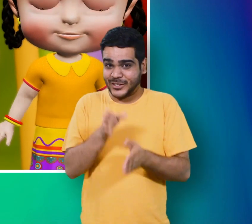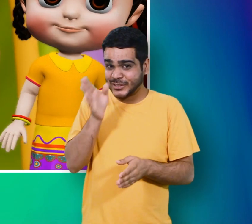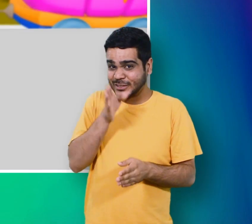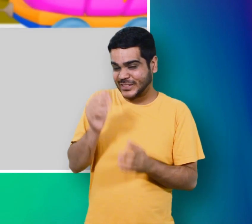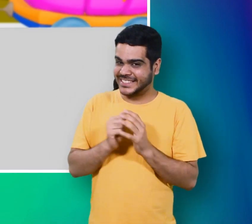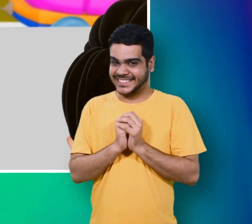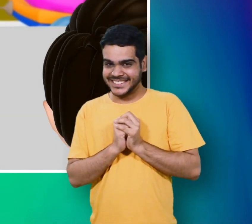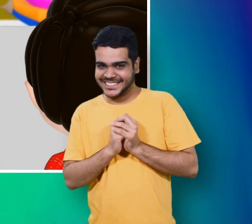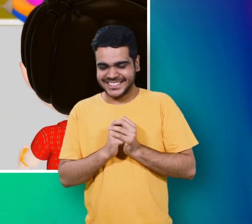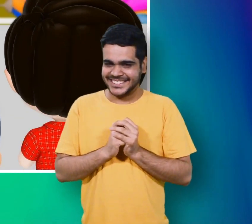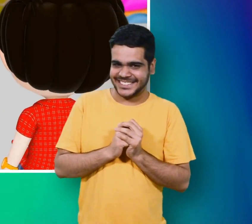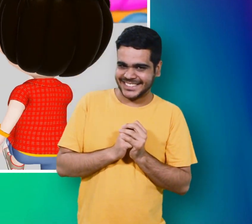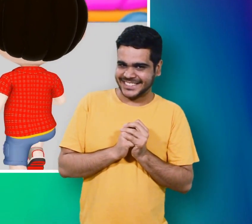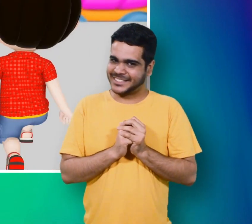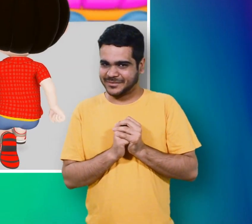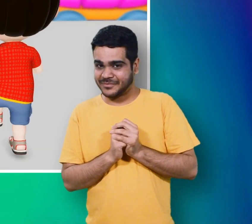चुक चुक चुक चुक